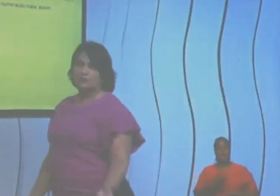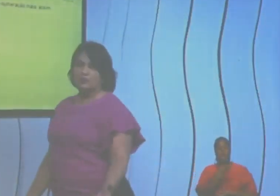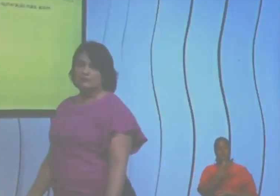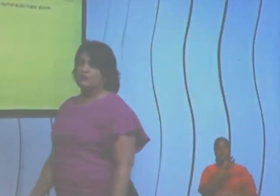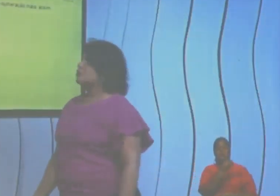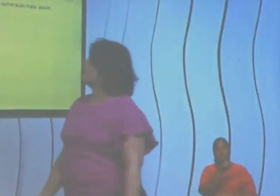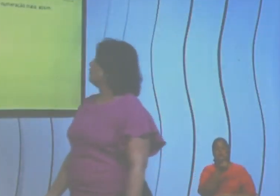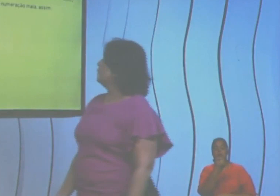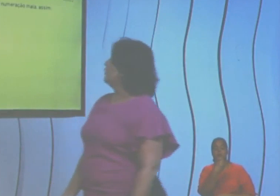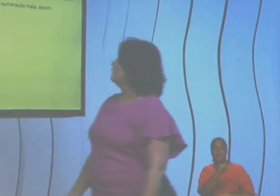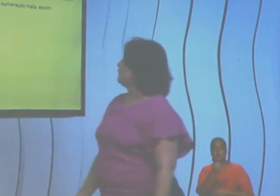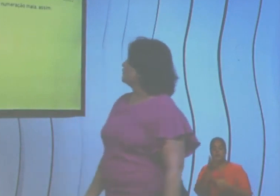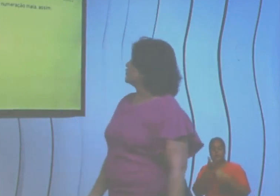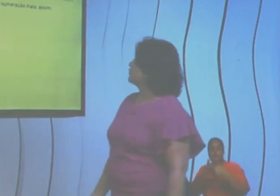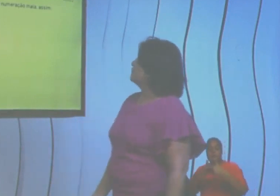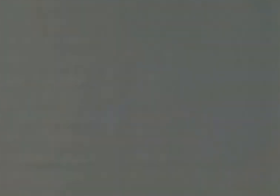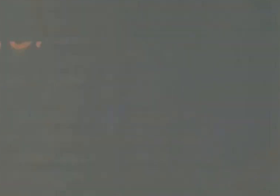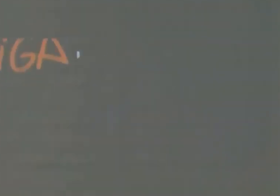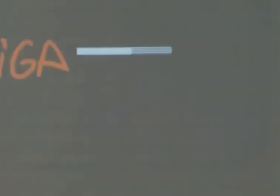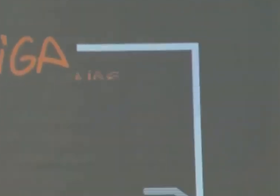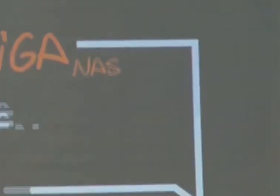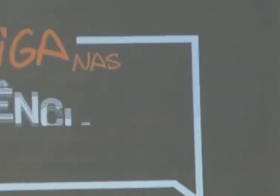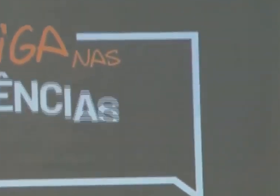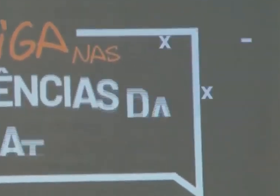418 dividindo por 20.